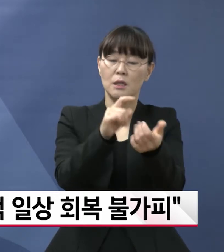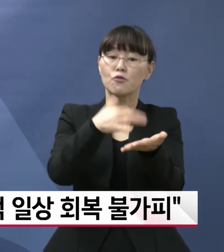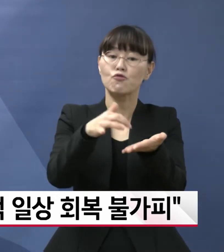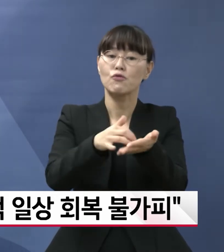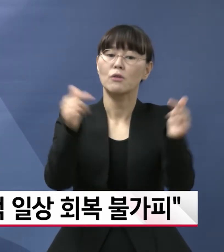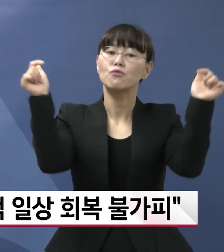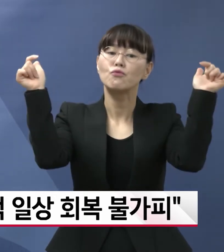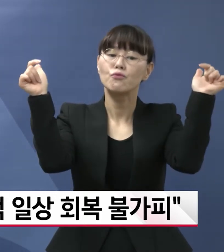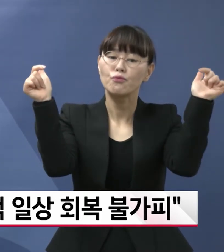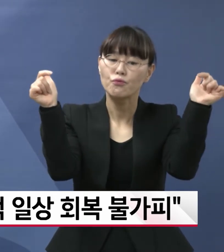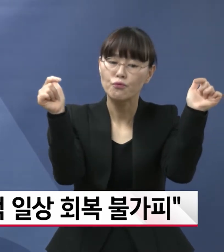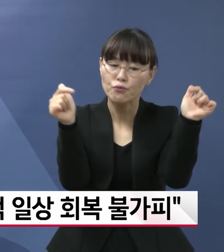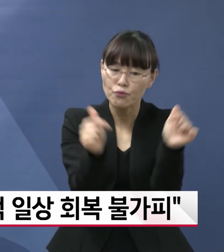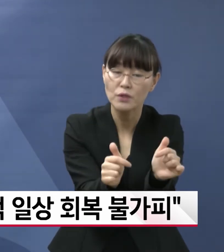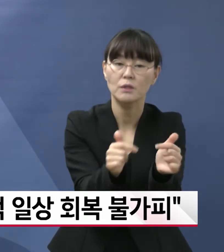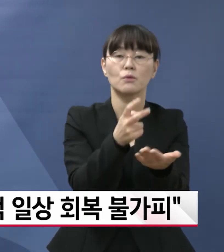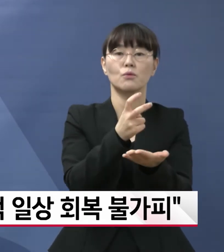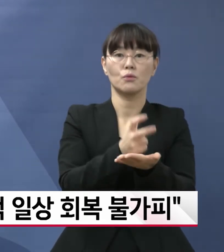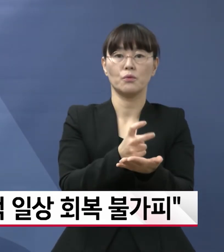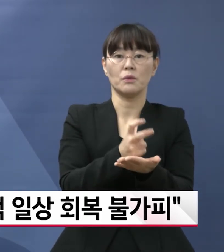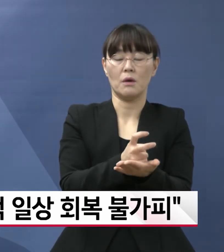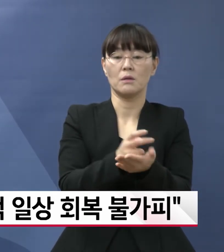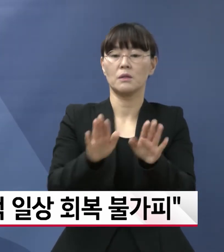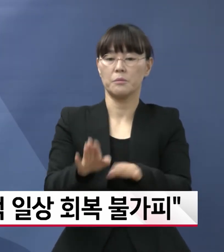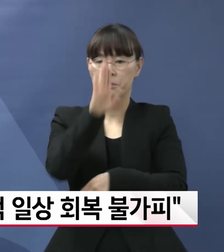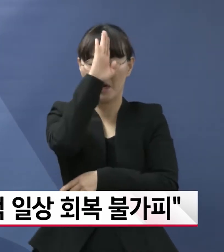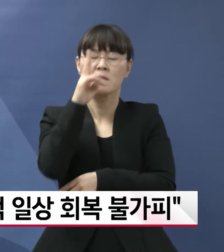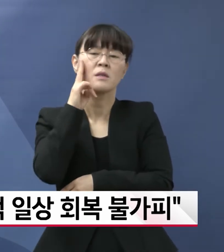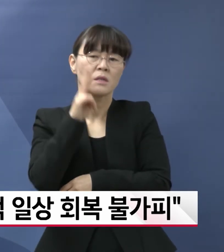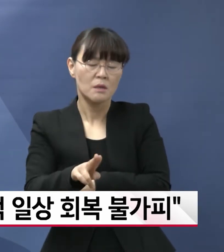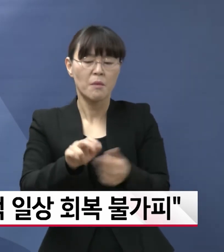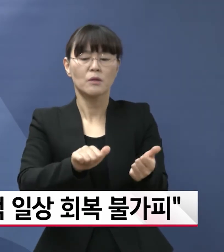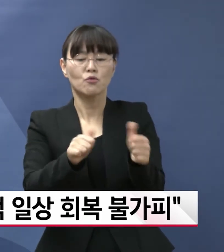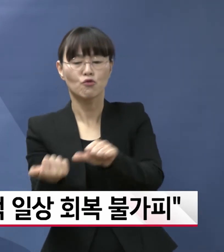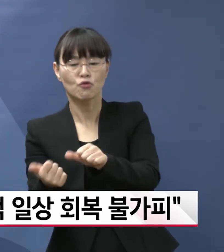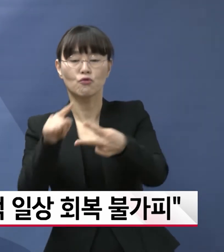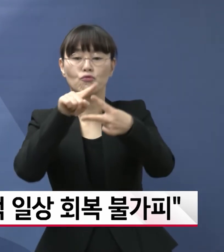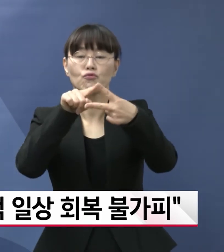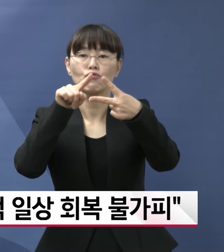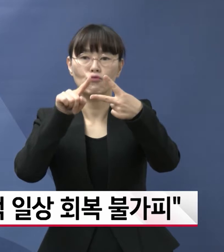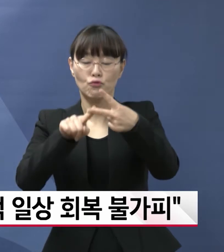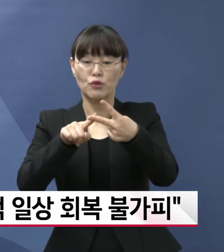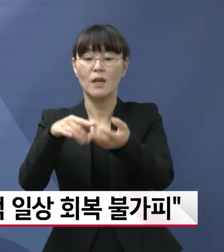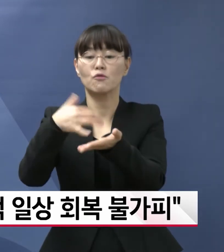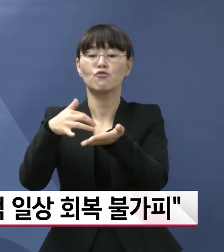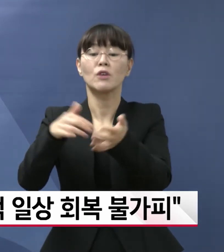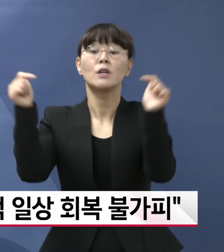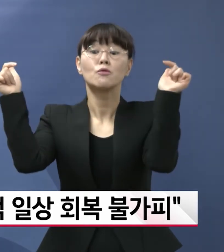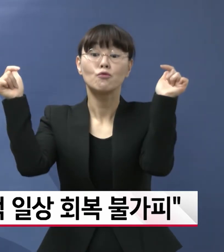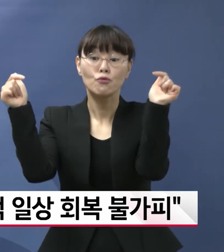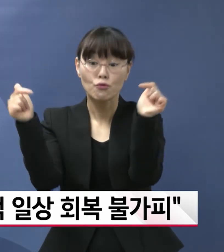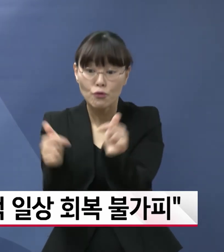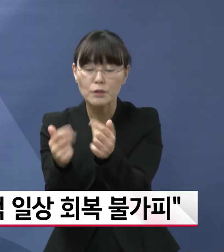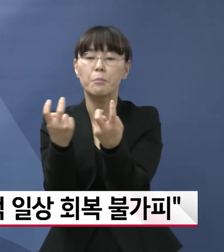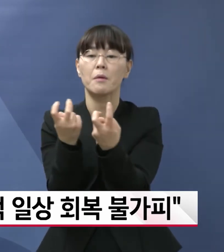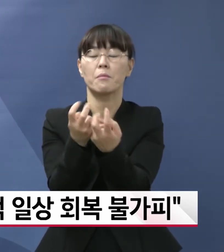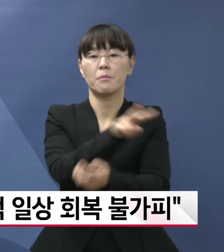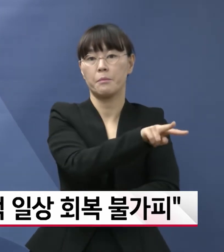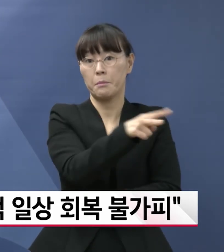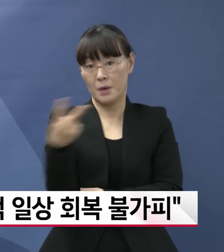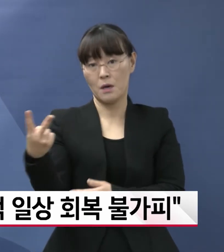위한 보편적 규제에서 중증 사망 발생 억제를 위한 관리체계로 전환됨에 따라